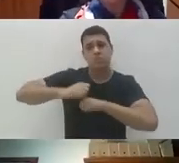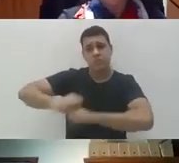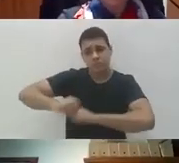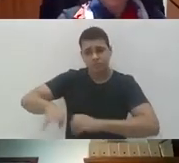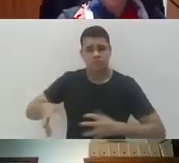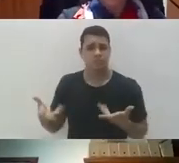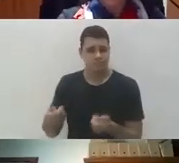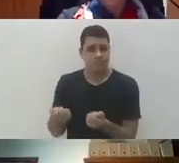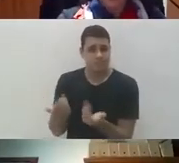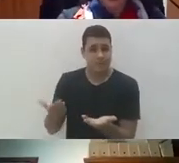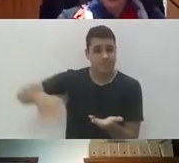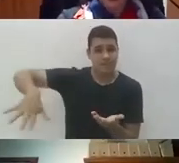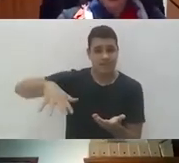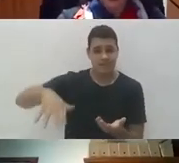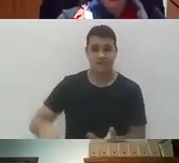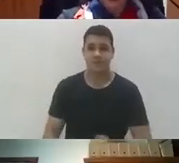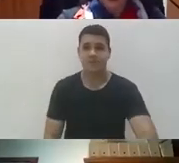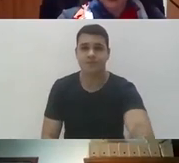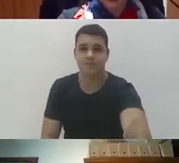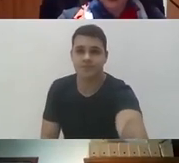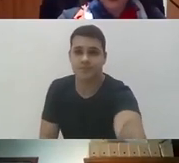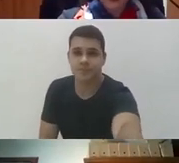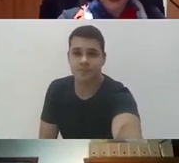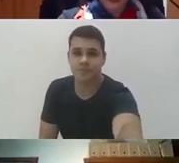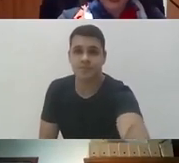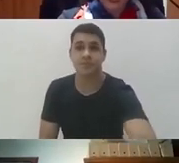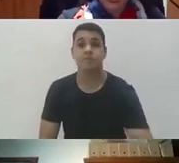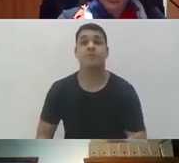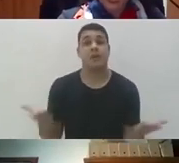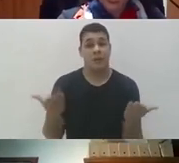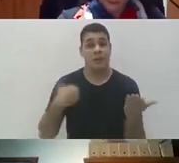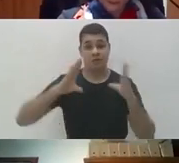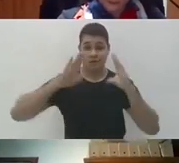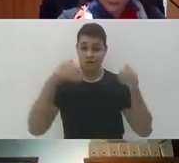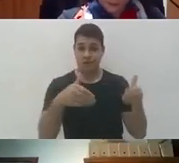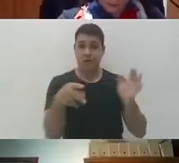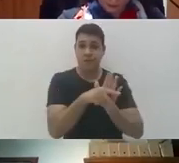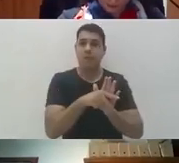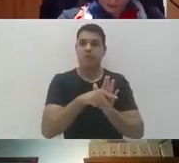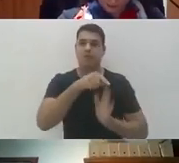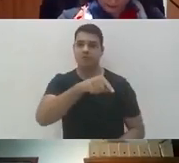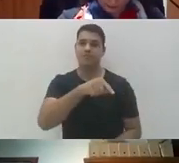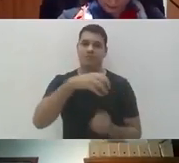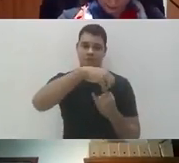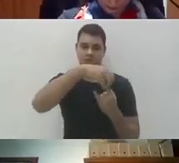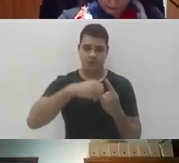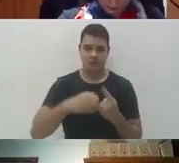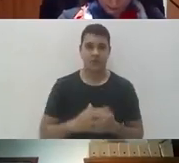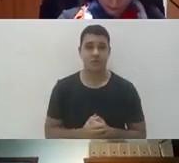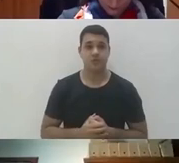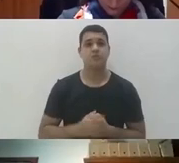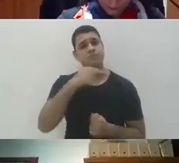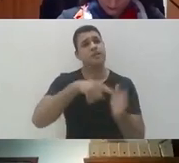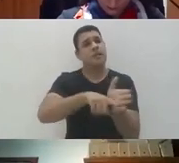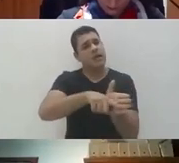-aprendizagem. E eu vou falar um pouquinho na Pio Cruz, a VPEI que fez um questionário,